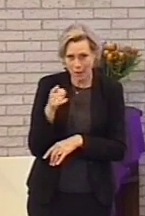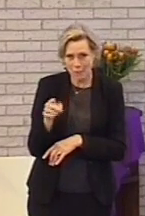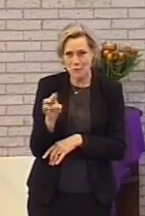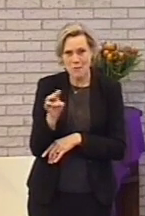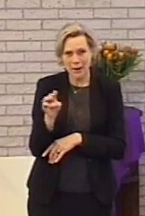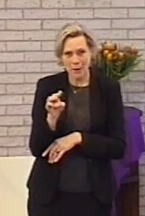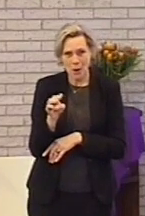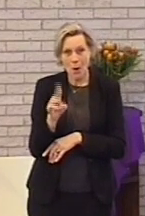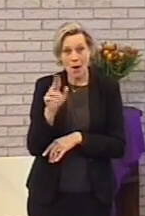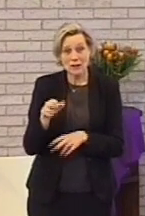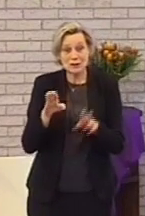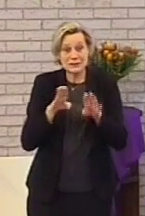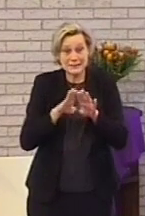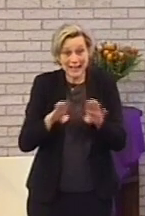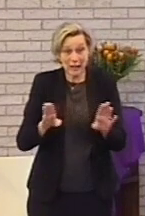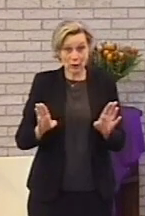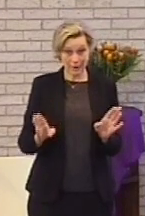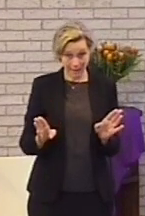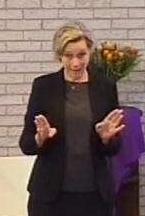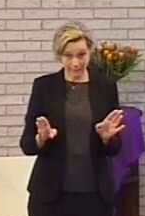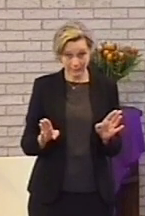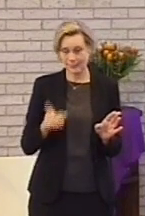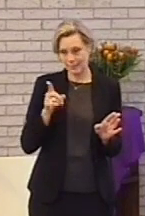daar haal ik dus naar de zegen jouw lied.